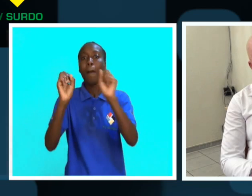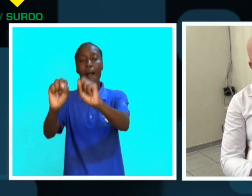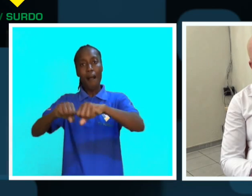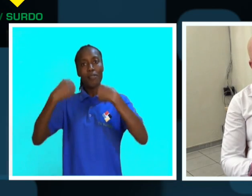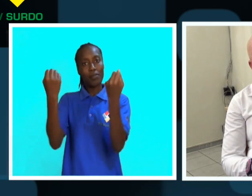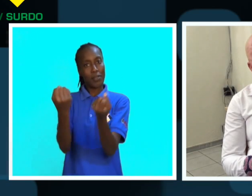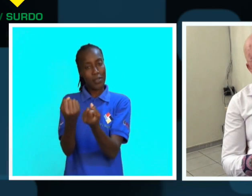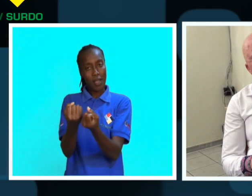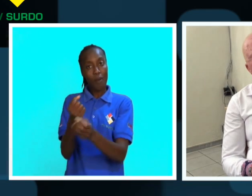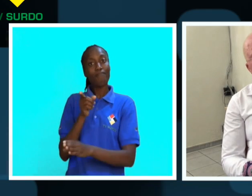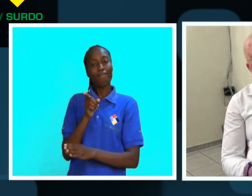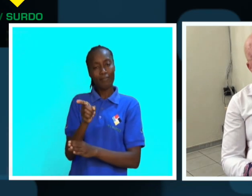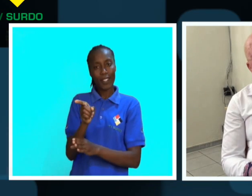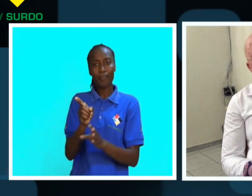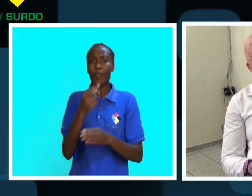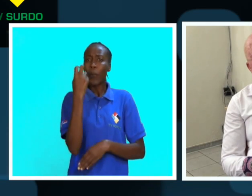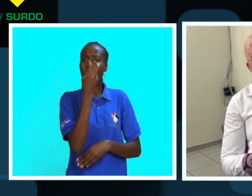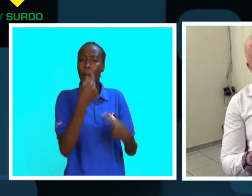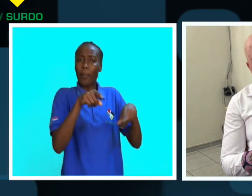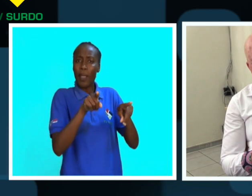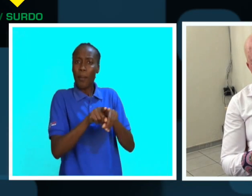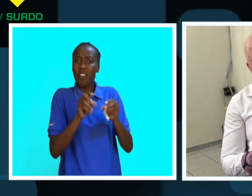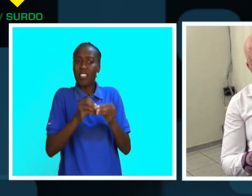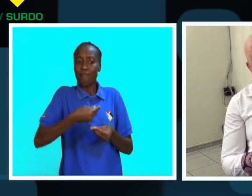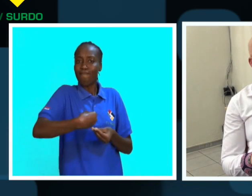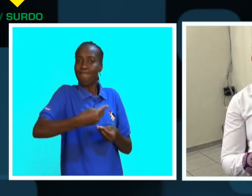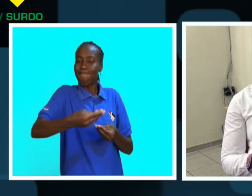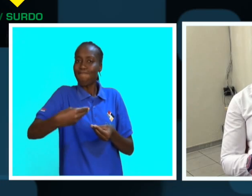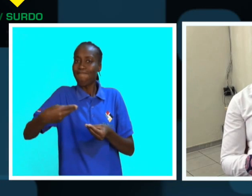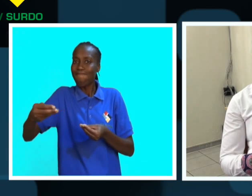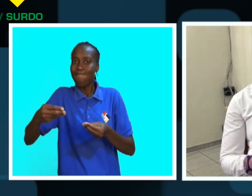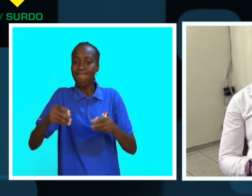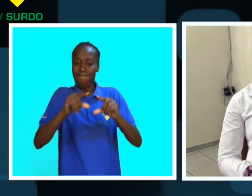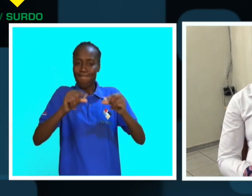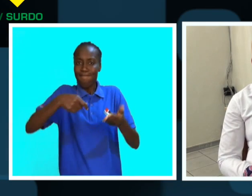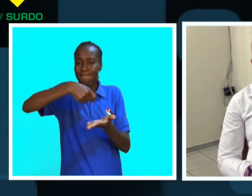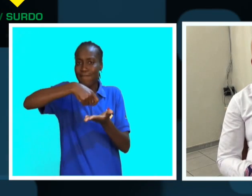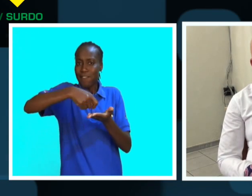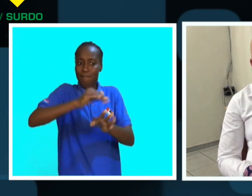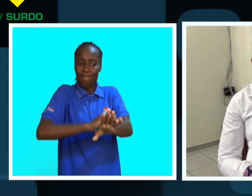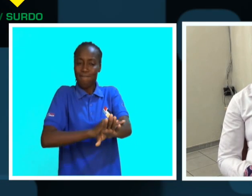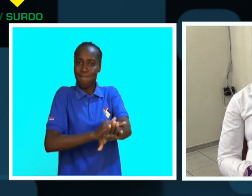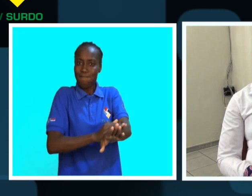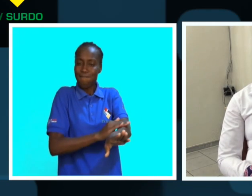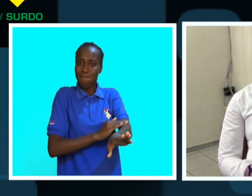associação. Procuramos também fazer a distribuição gratuita dos protetores solares, porque uma das